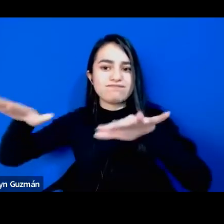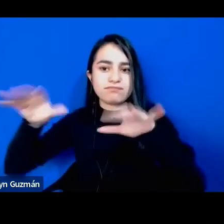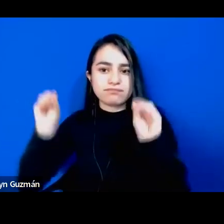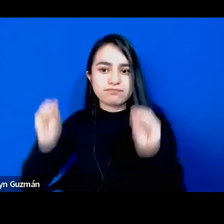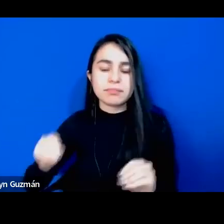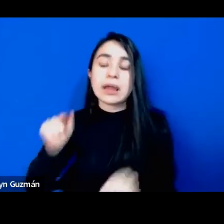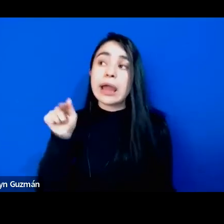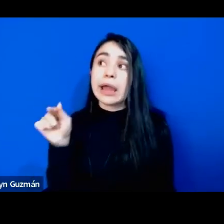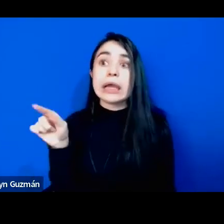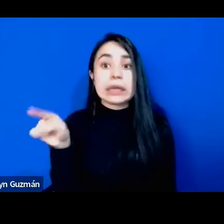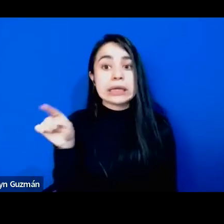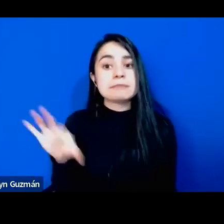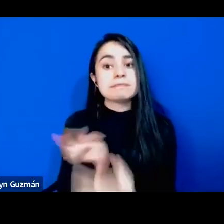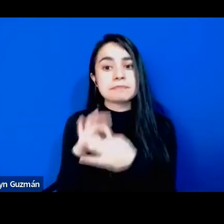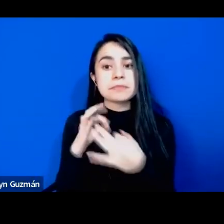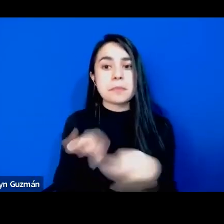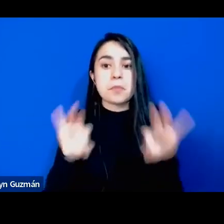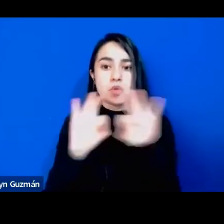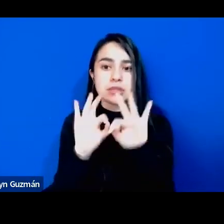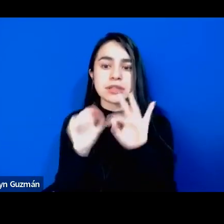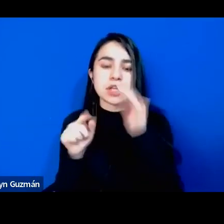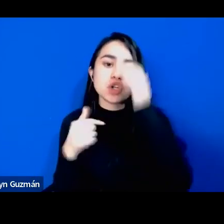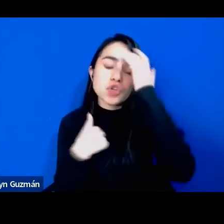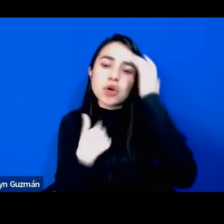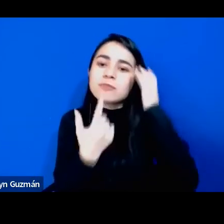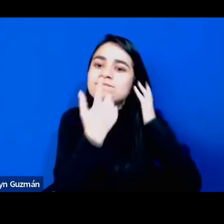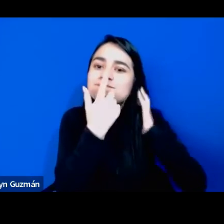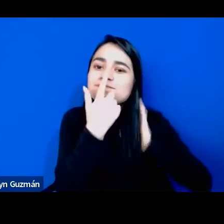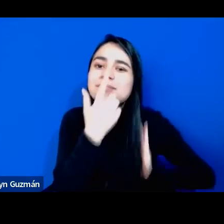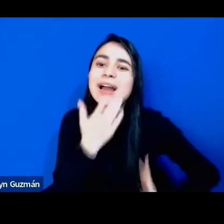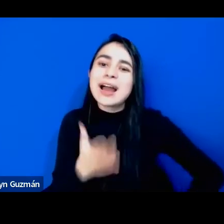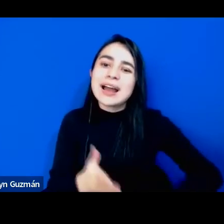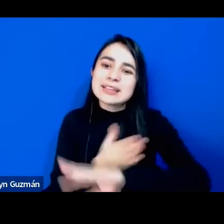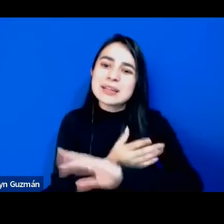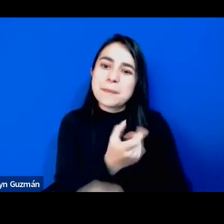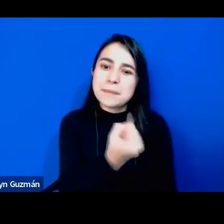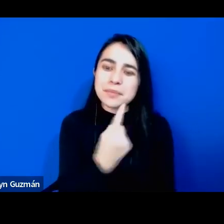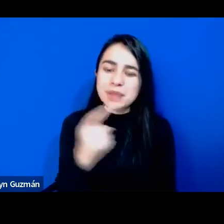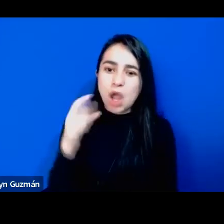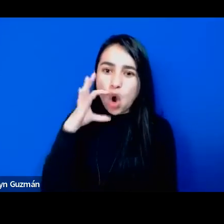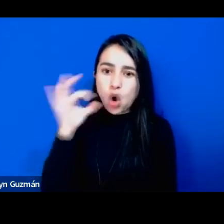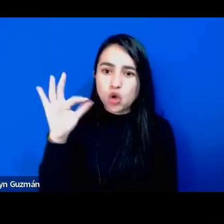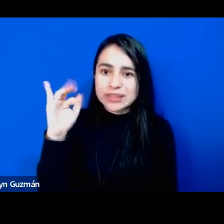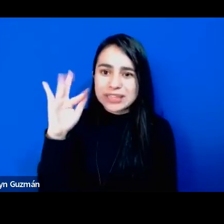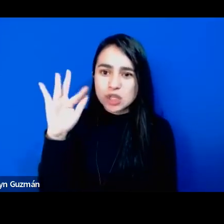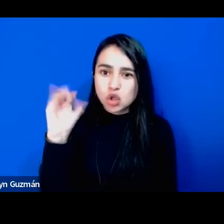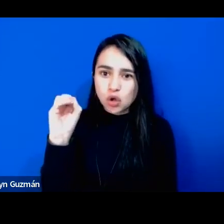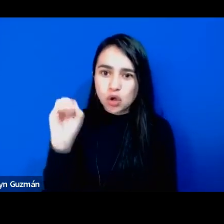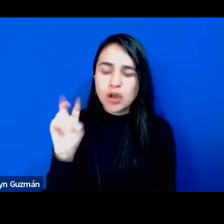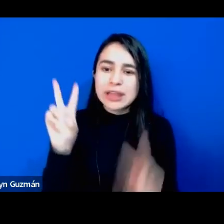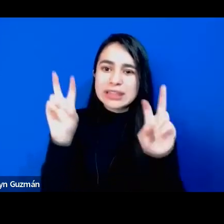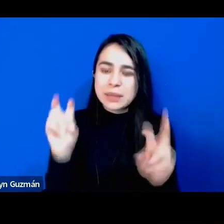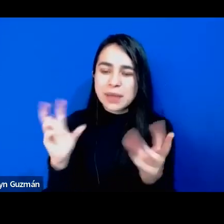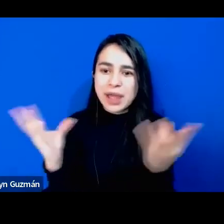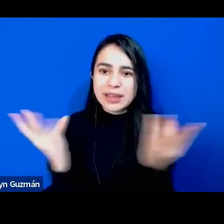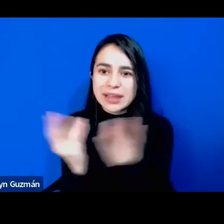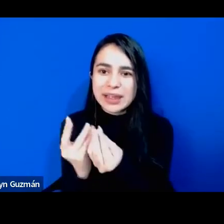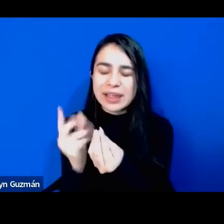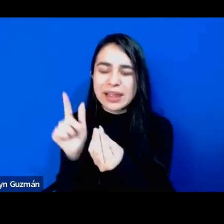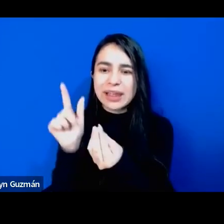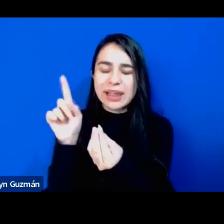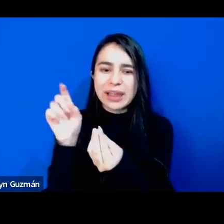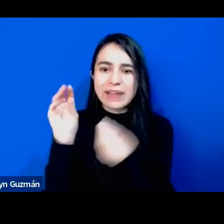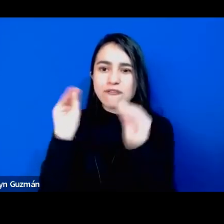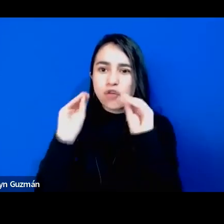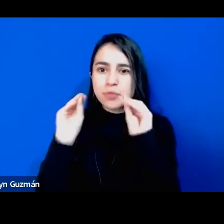eso me parecía importante. Quedé muy intrigada con la pregunta de Tito sobre la excelencia negra, lo que tenía que ver con la